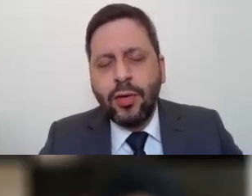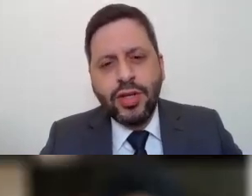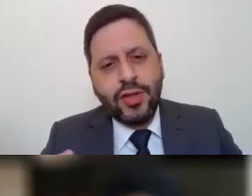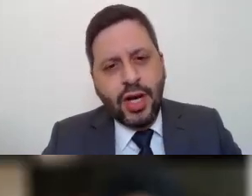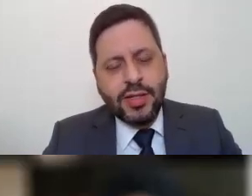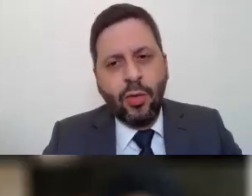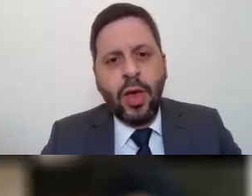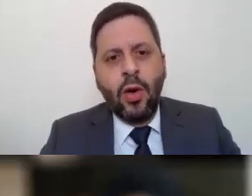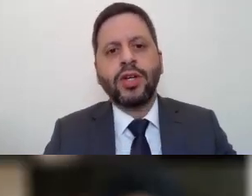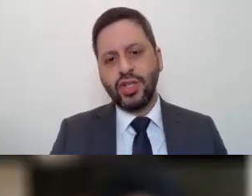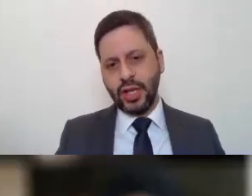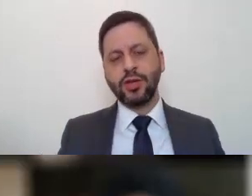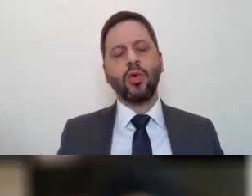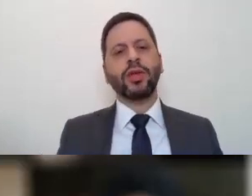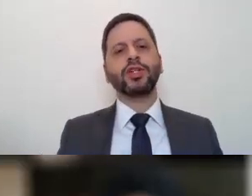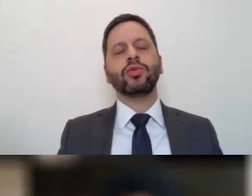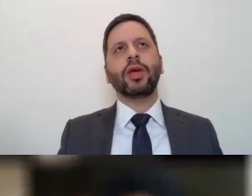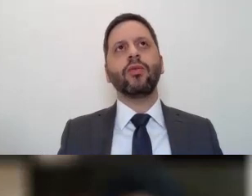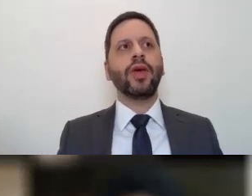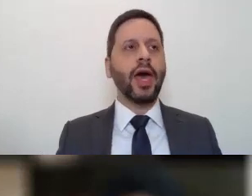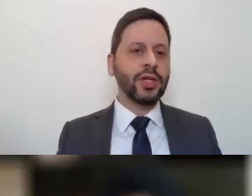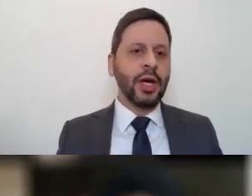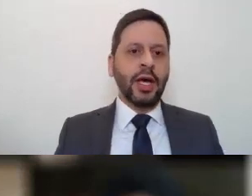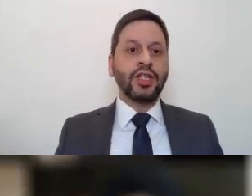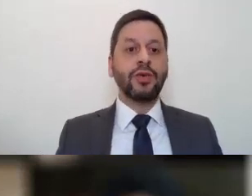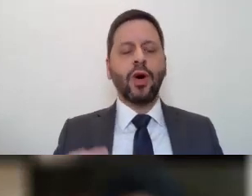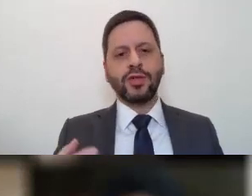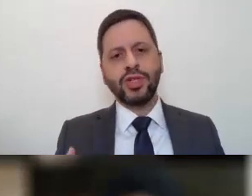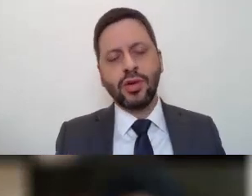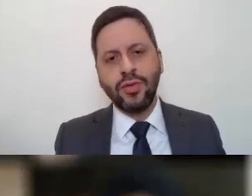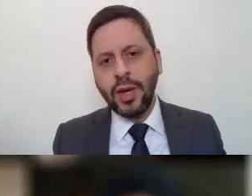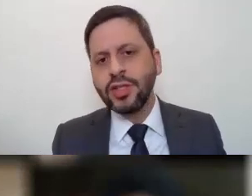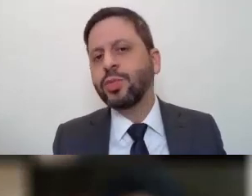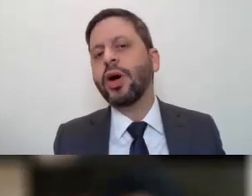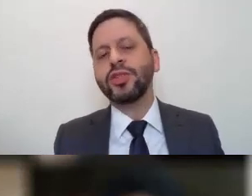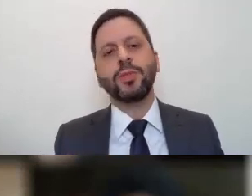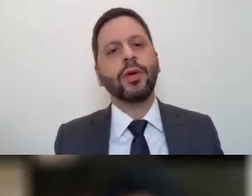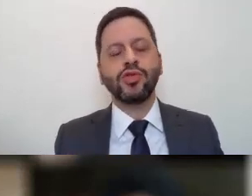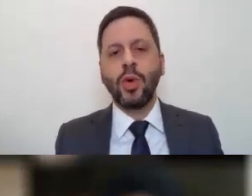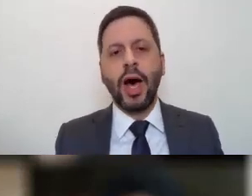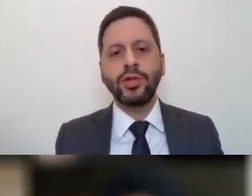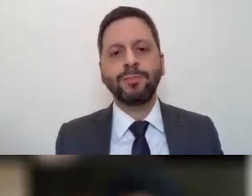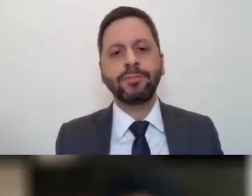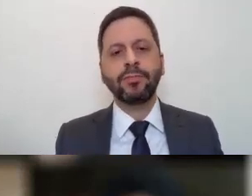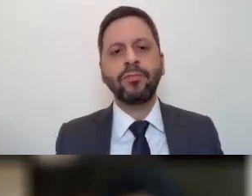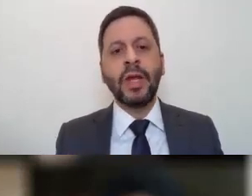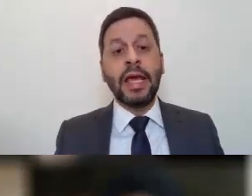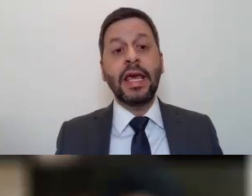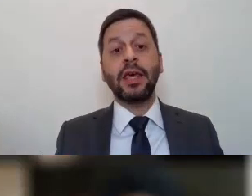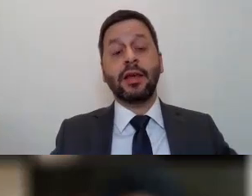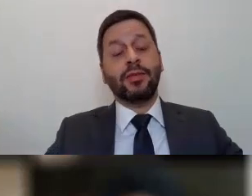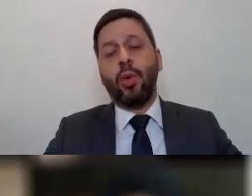Porque, assim, esse manual de investigação, o que a gente traz é um contexto e é um viés de informações que são livremente dispostas pelos usuários